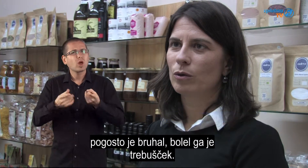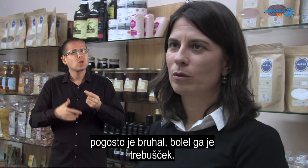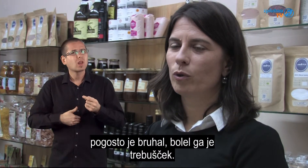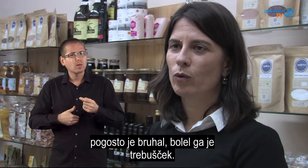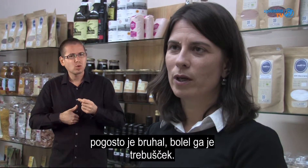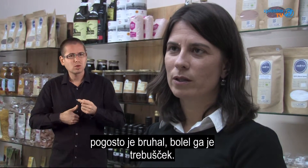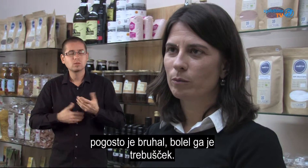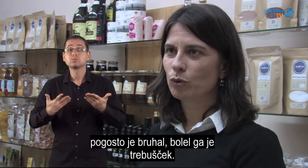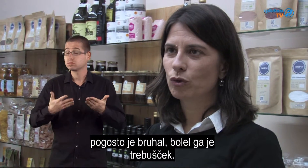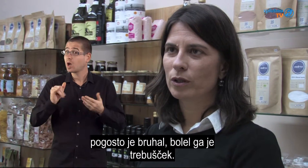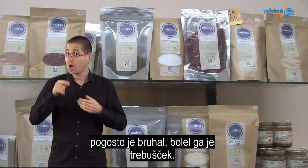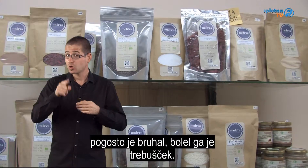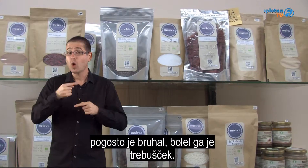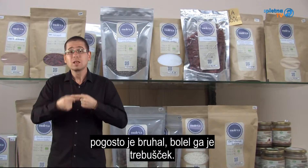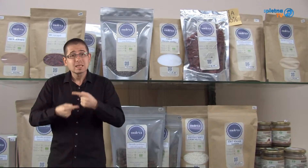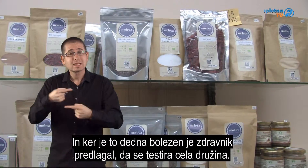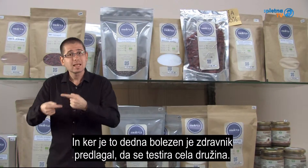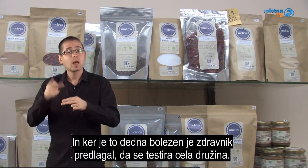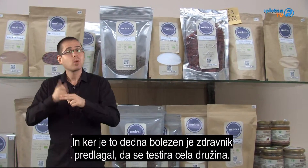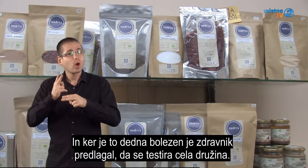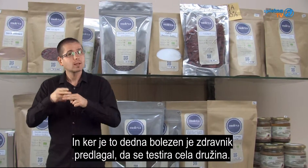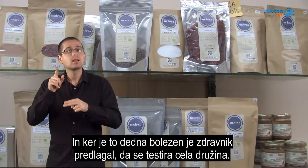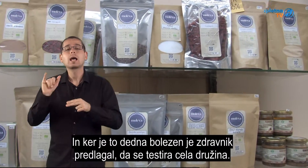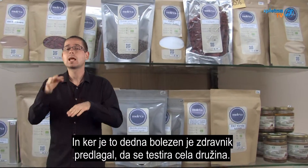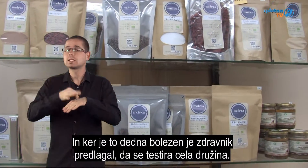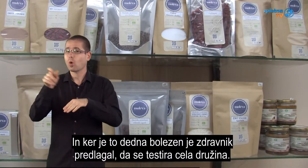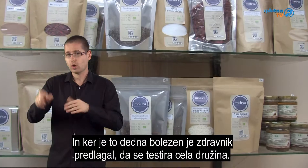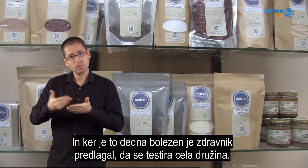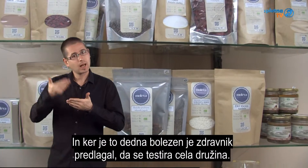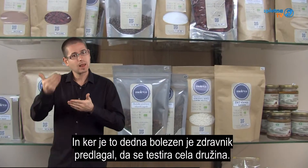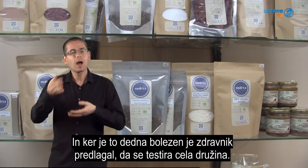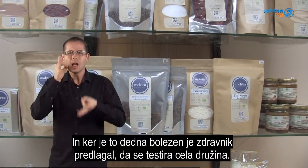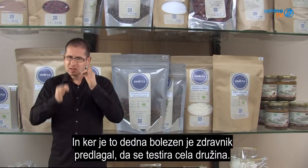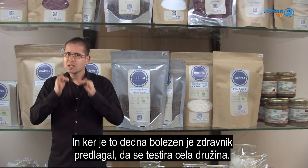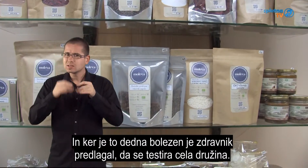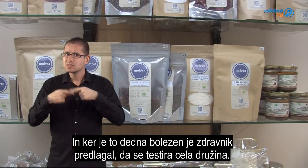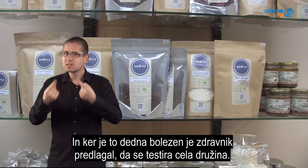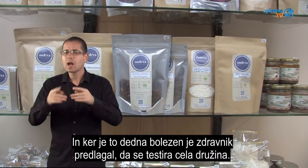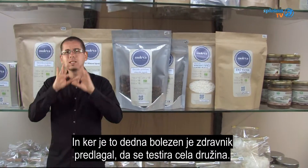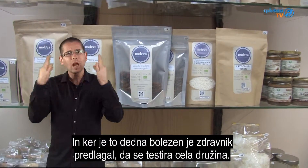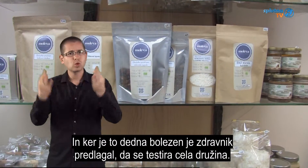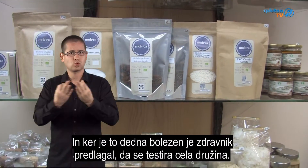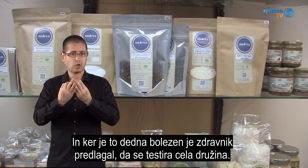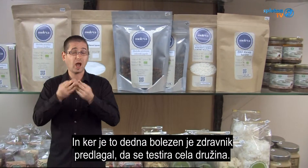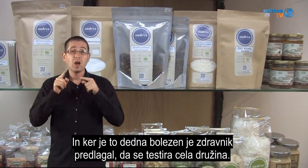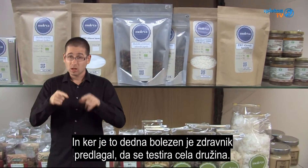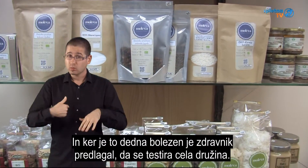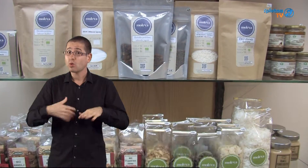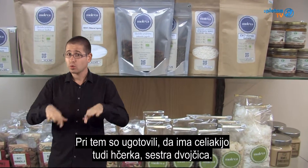pogosto je bruhal, bolev ga je trebušček. Ker je to pač dedna bolezen, je takrat zdravnik predlagal, da se testira